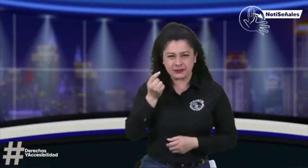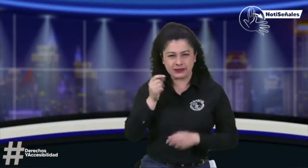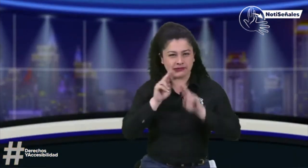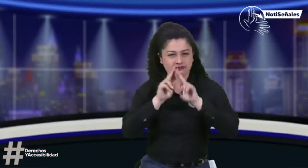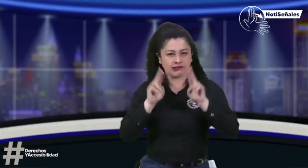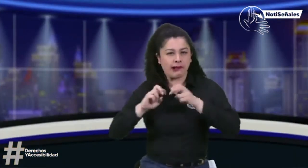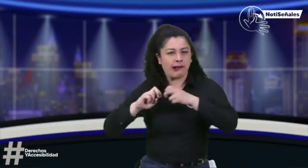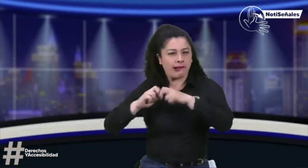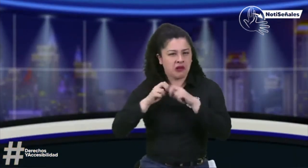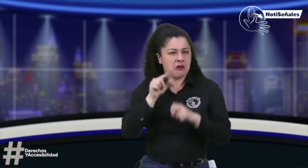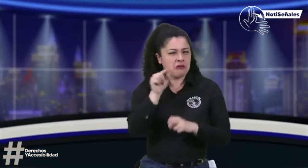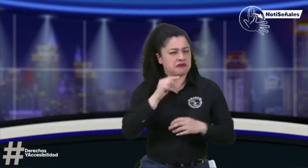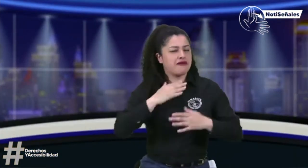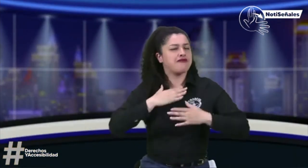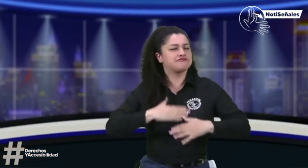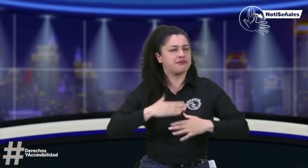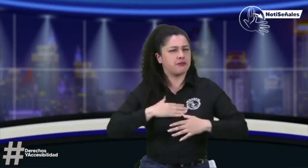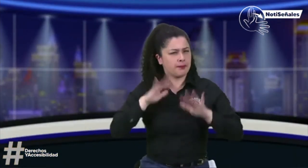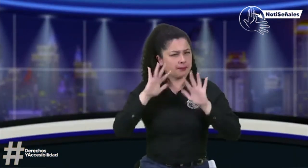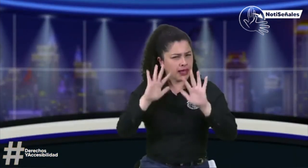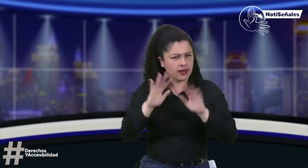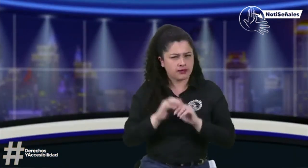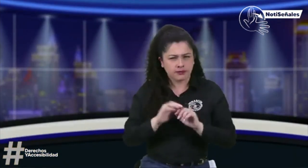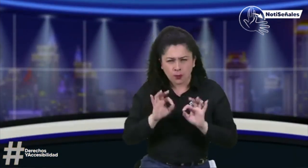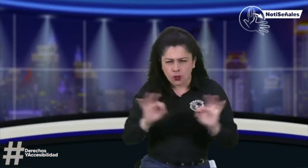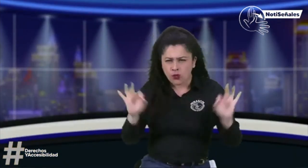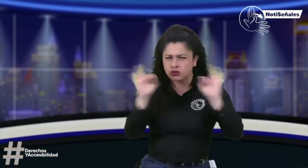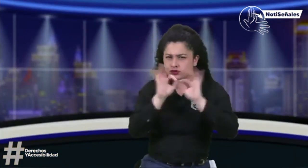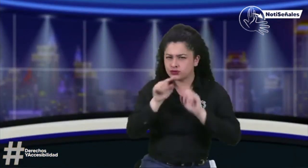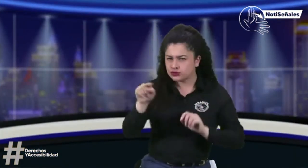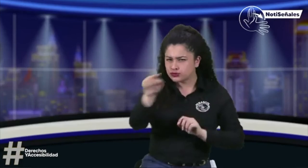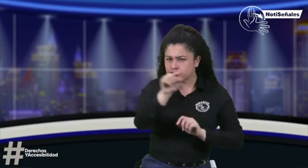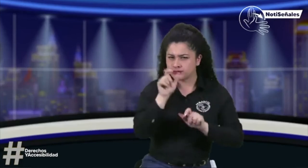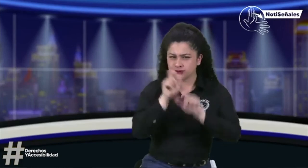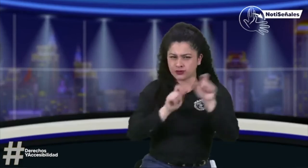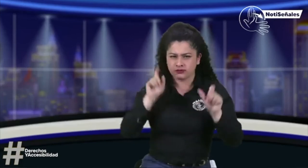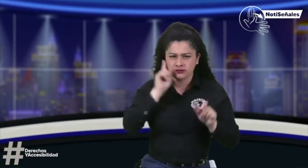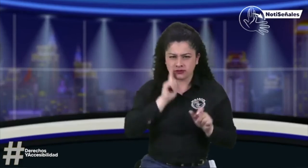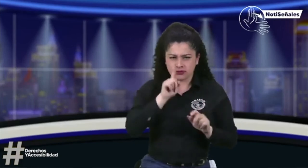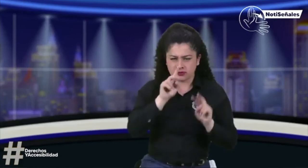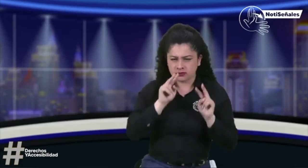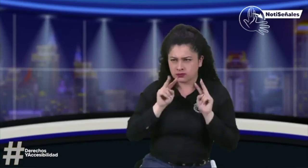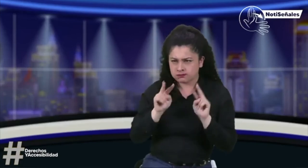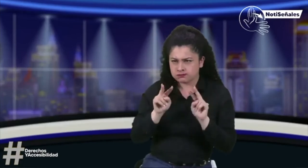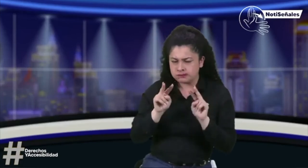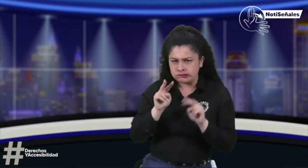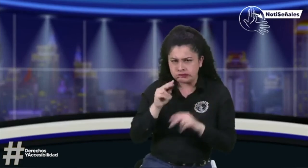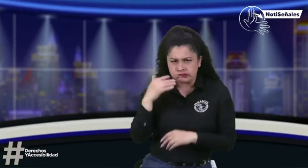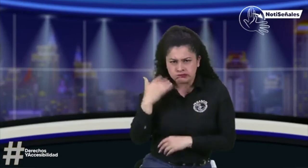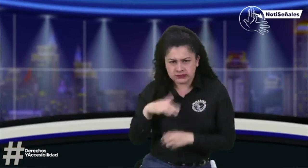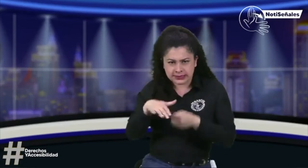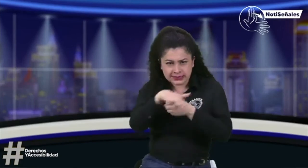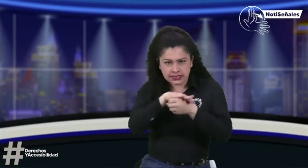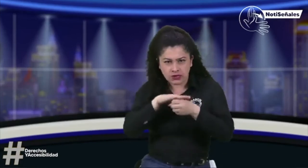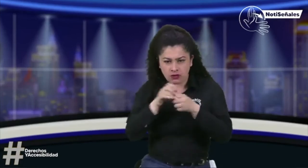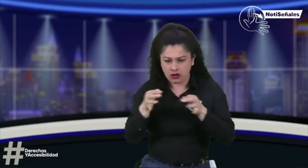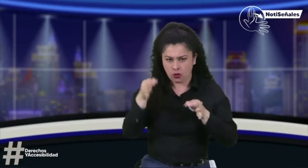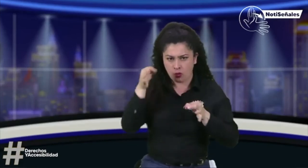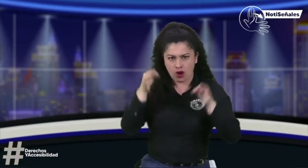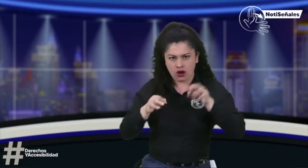Bueno, tenemos algunos inconvenientes con internet, pero, bueno, es importante que las personas que nos están viendo, sobre todo las personas sordas,